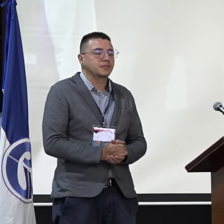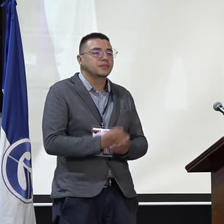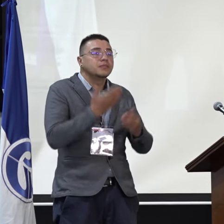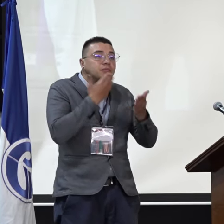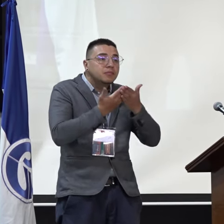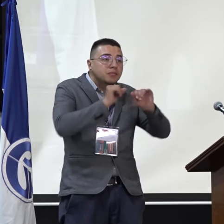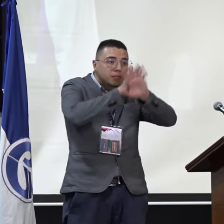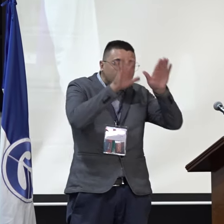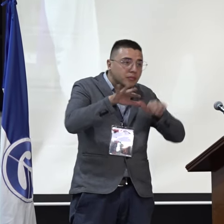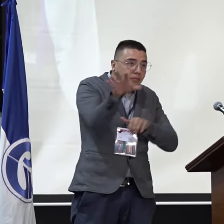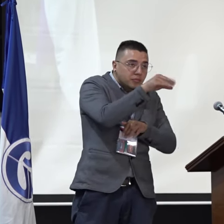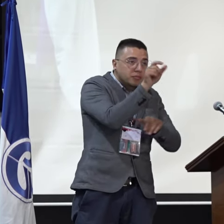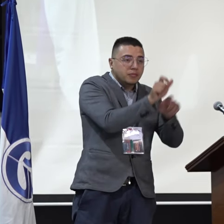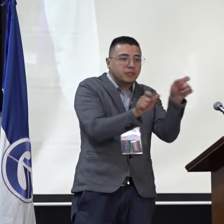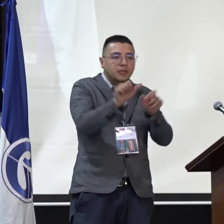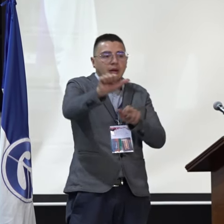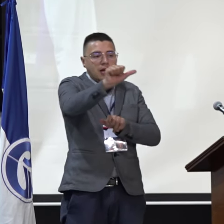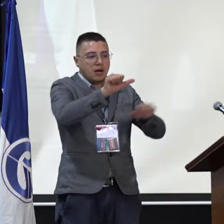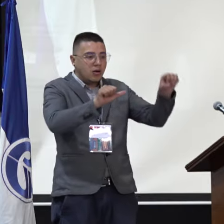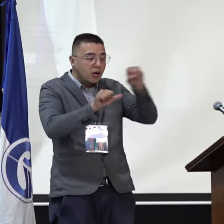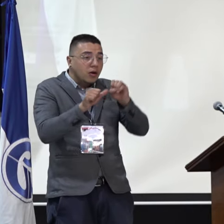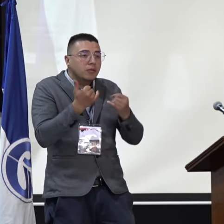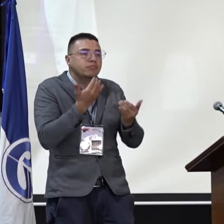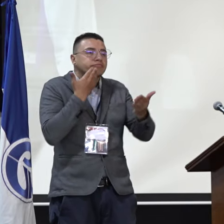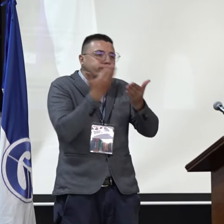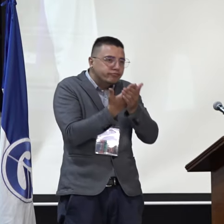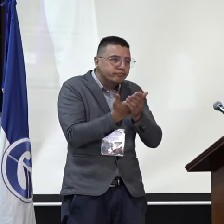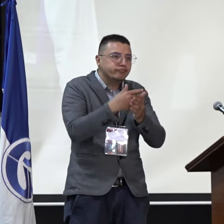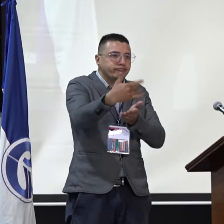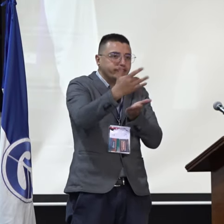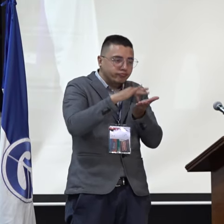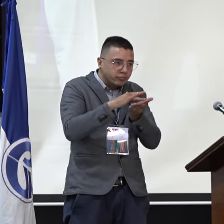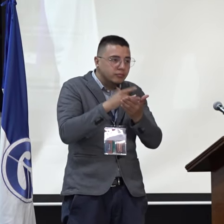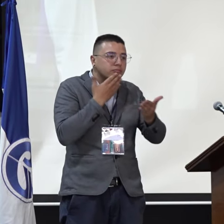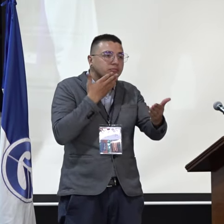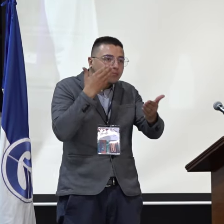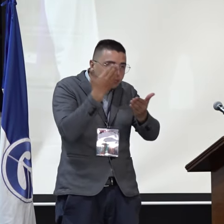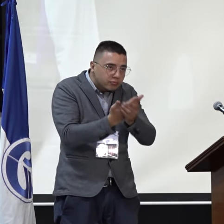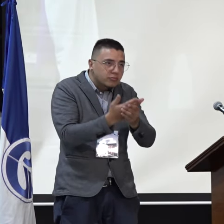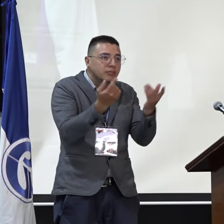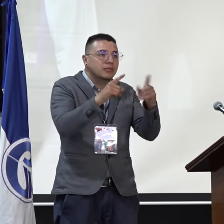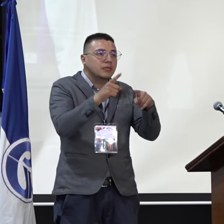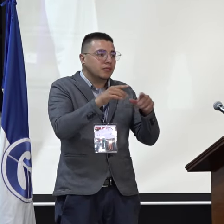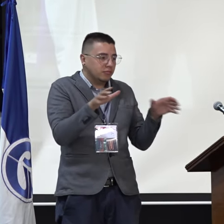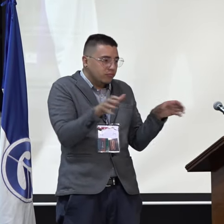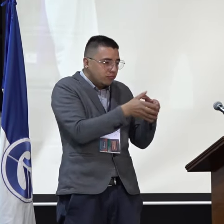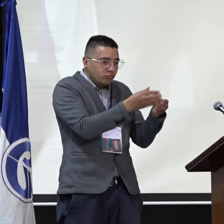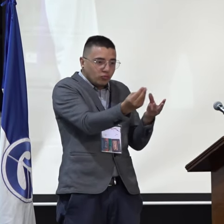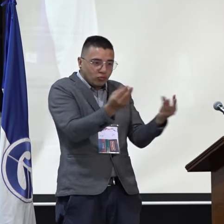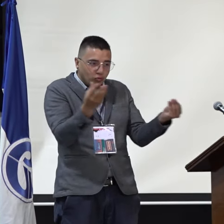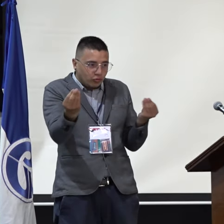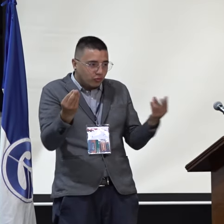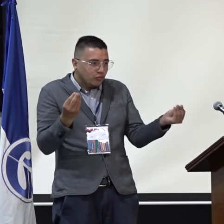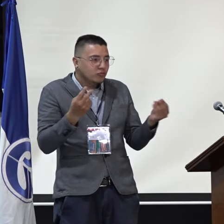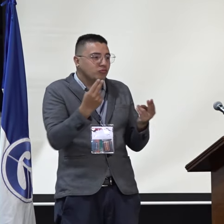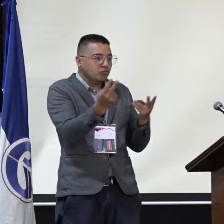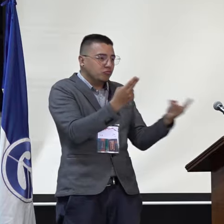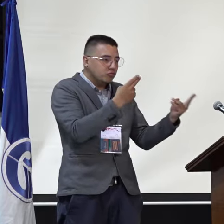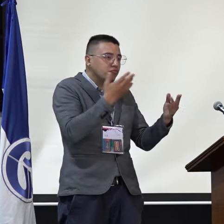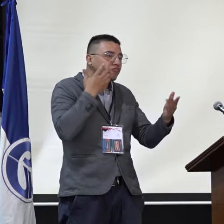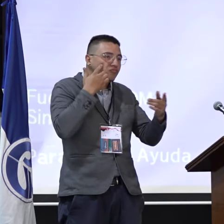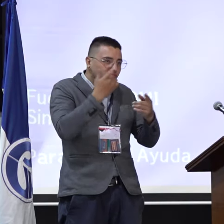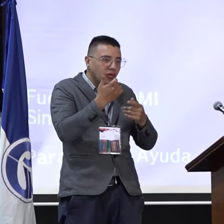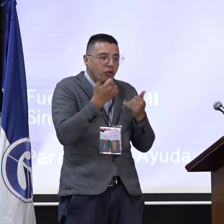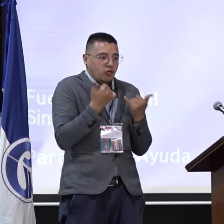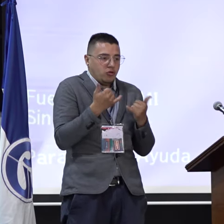Muy buenos días a todos y a todas. Muchísimas gracias por venir. Gracias también a las fórmulas y, bueno, qué chévere que se dé